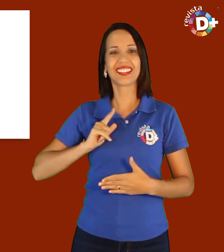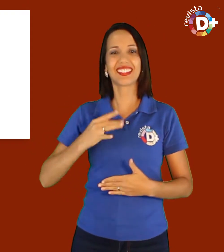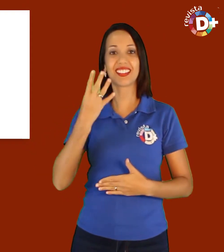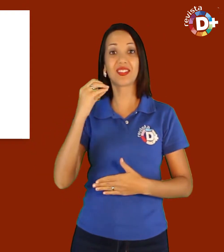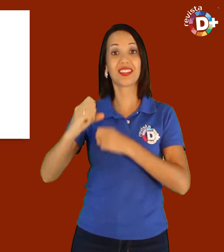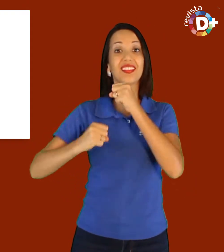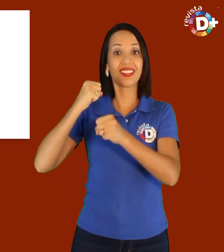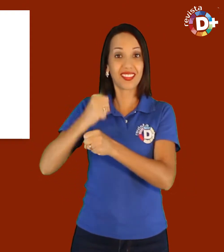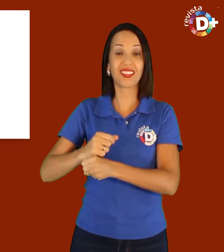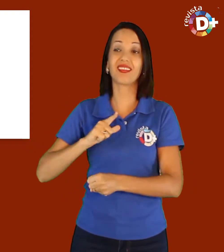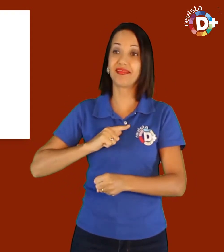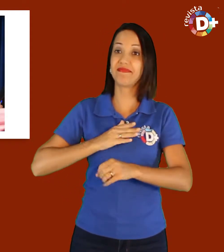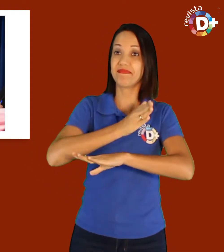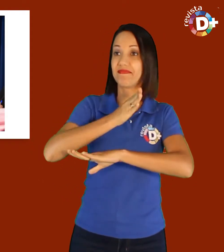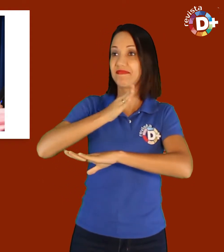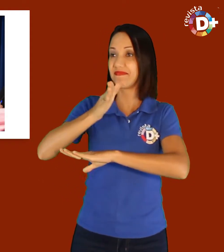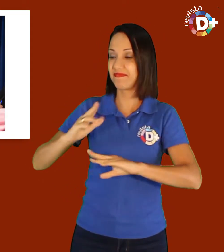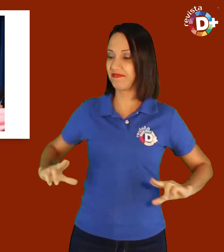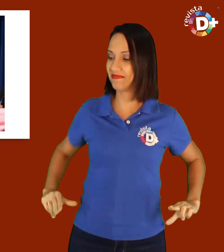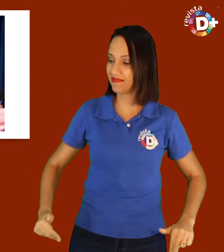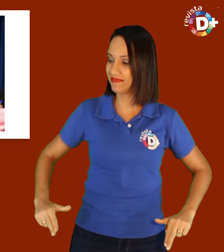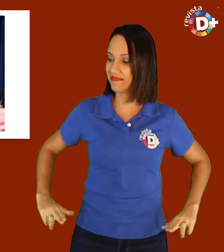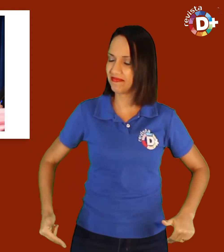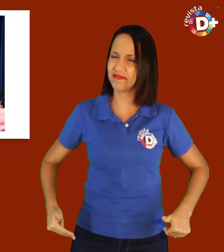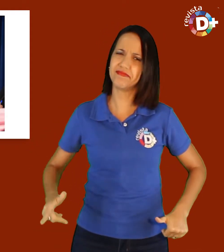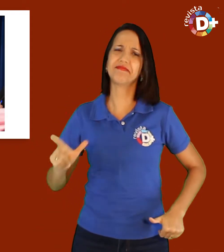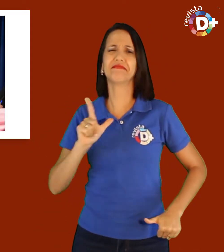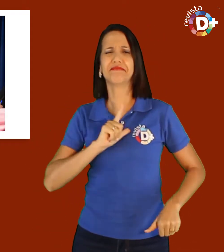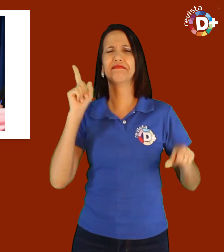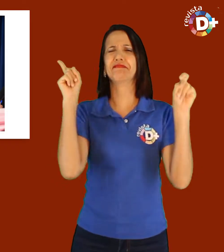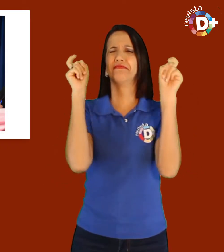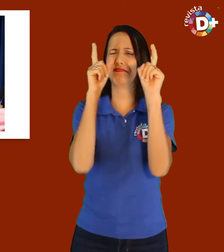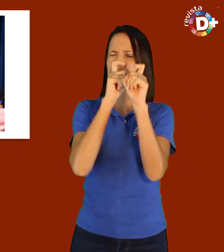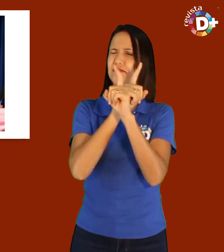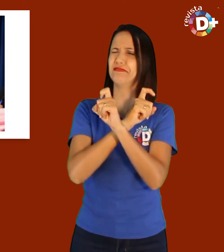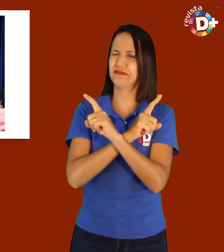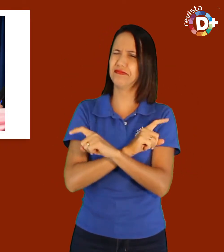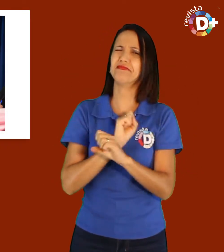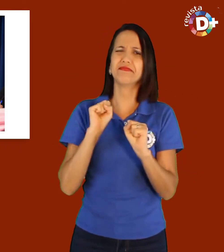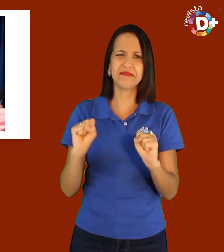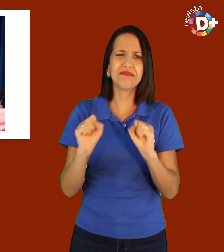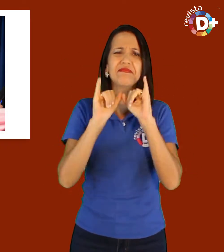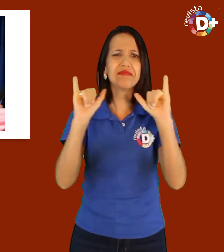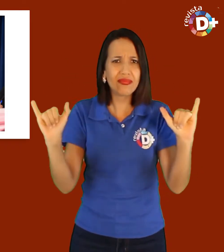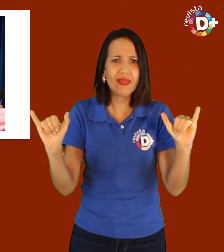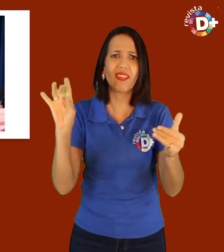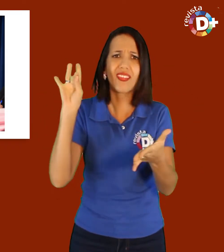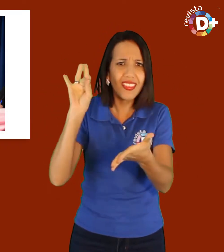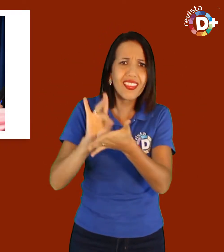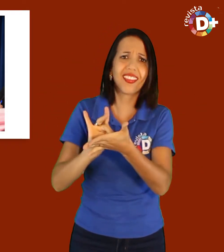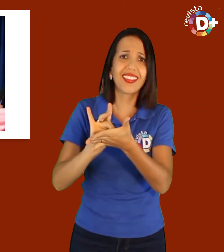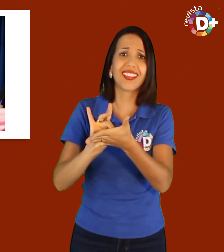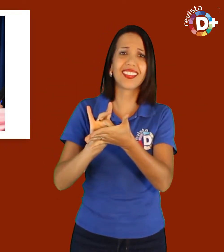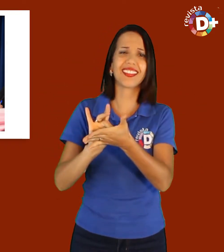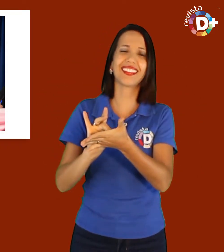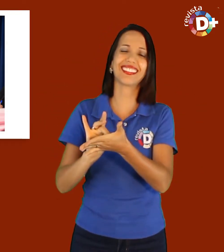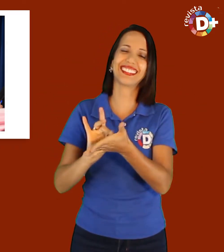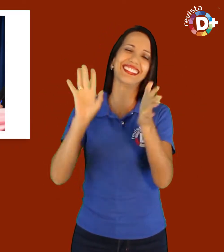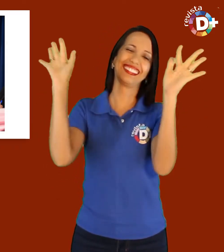40 anos em que me locomovo por meio de cadeira de rodas, apesar de todas as dificuldades, posso dizer com muita